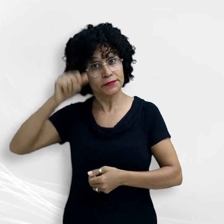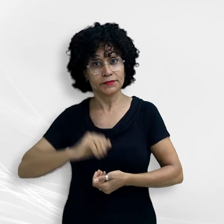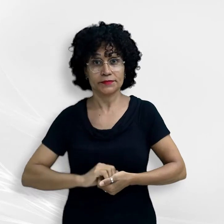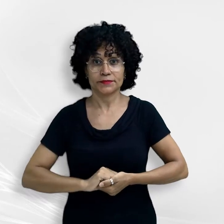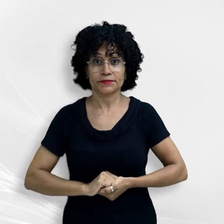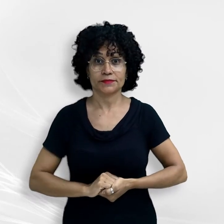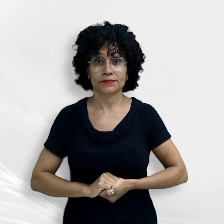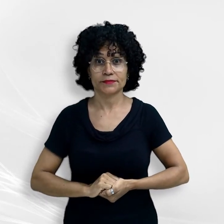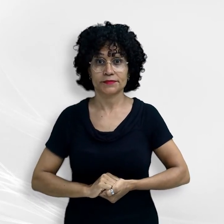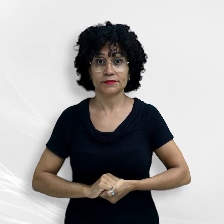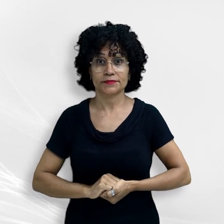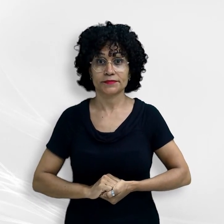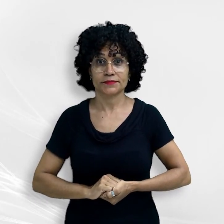Público do Estado de Mato Grosso.